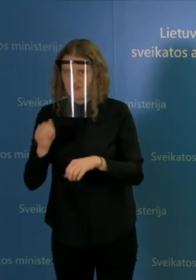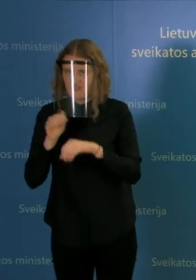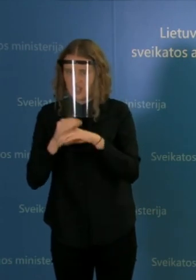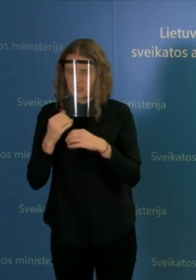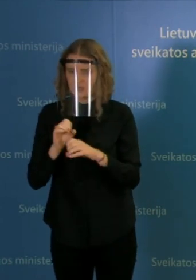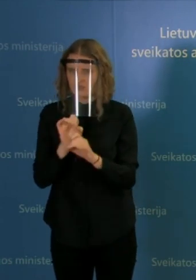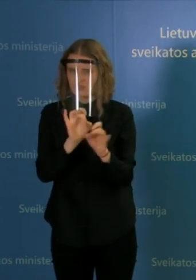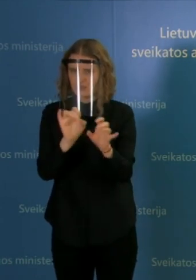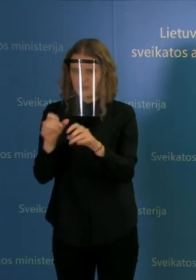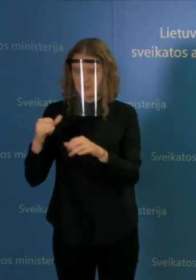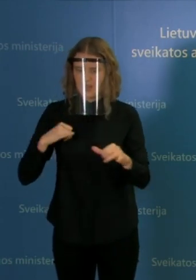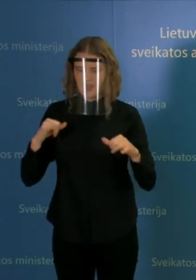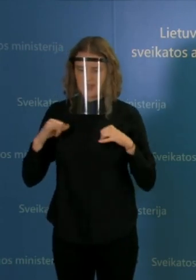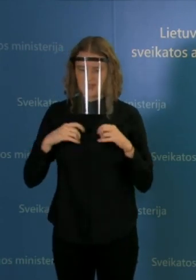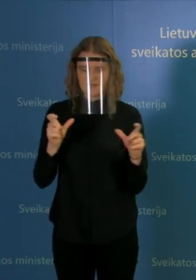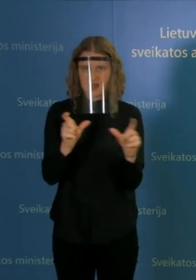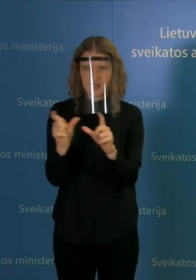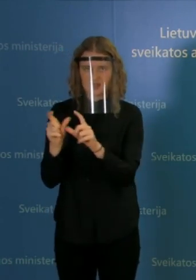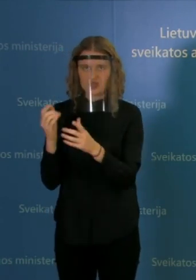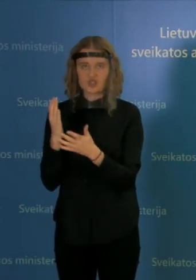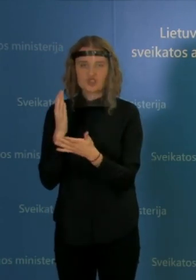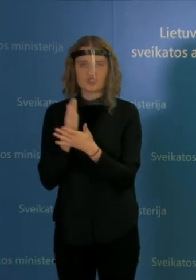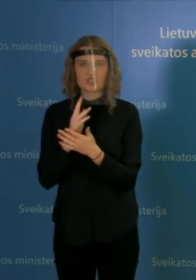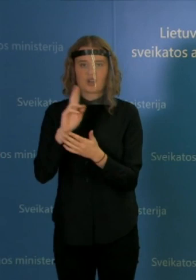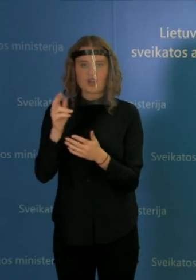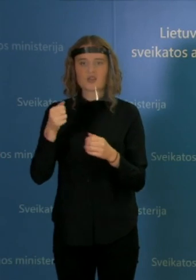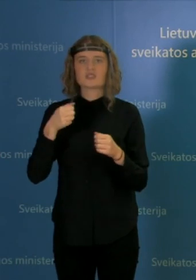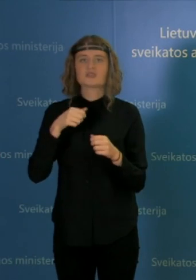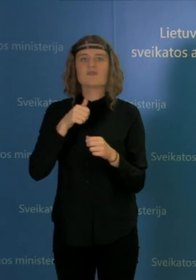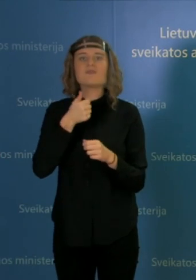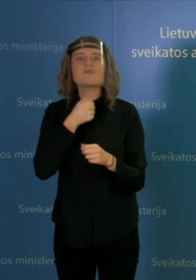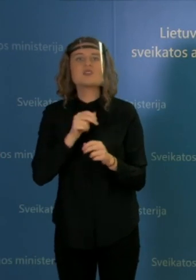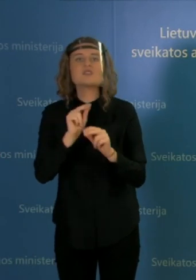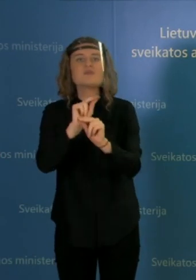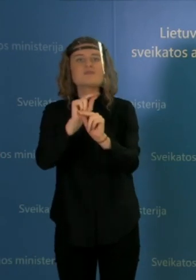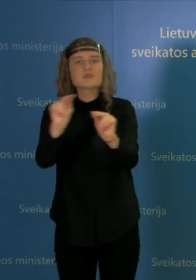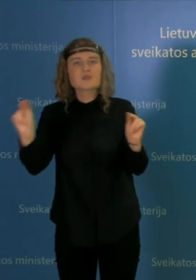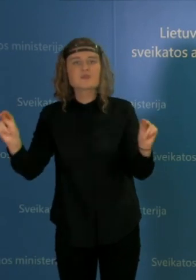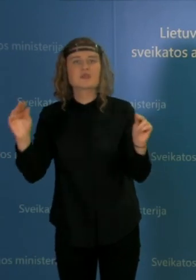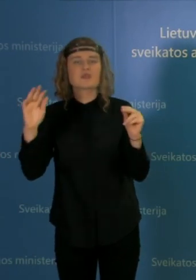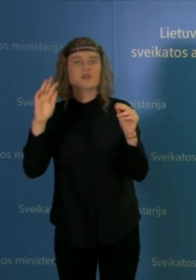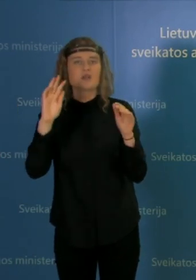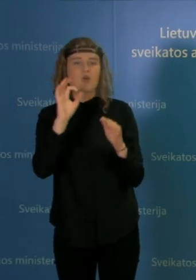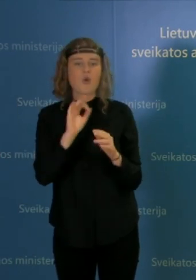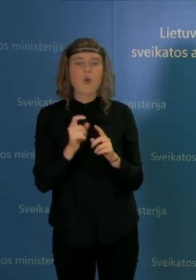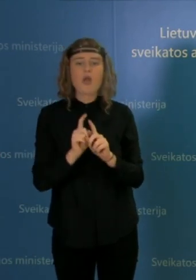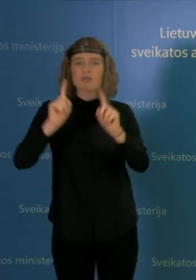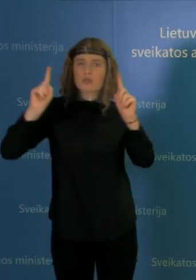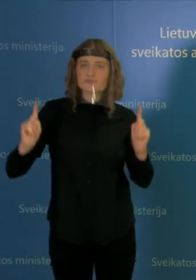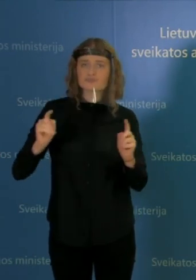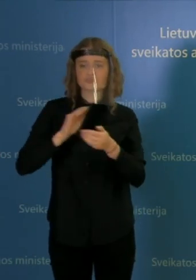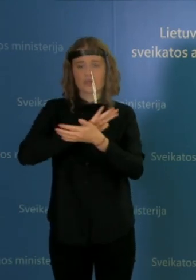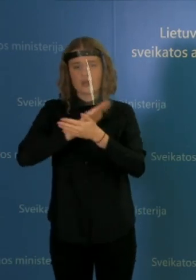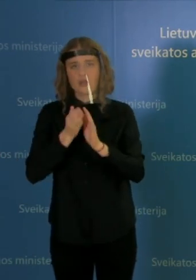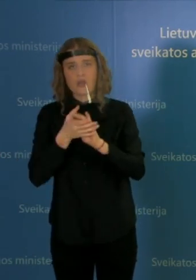skirtinga elgesi prekybos įmonės. Vienos tikrai nuolat informuoja atėjusius lankytojus apie atstumus, apie rankų